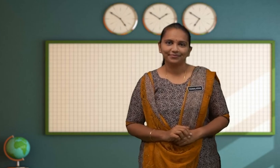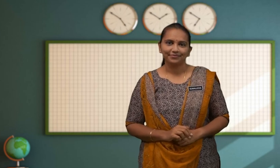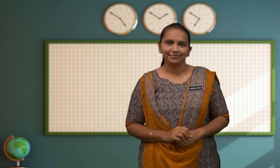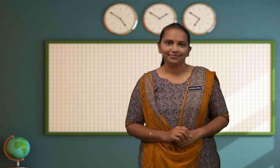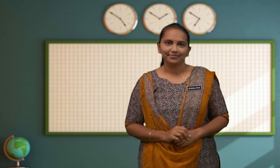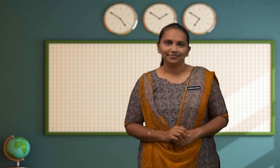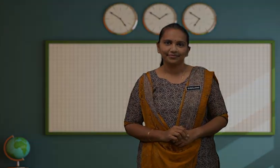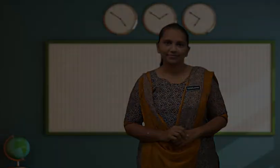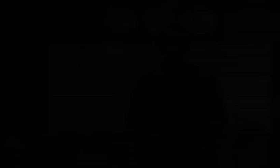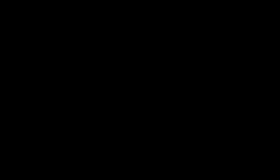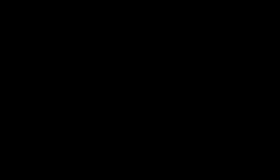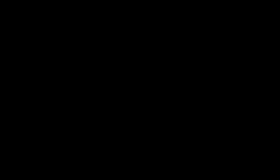Ketiga Ketiga Ketiga Ketiga